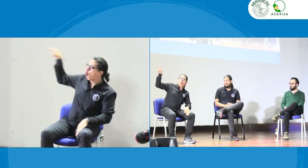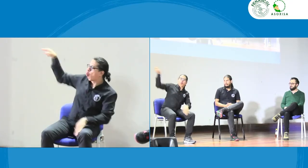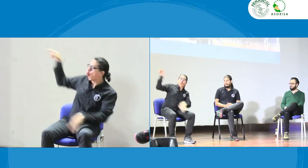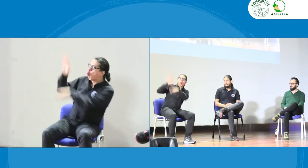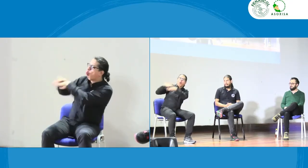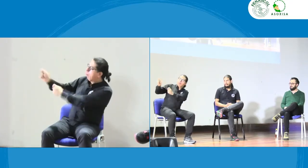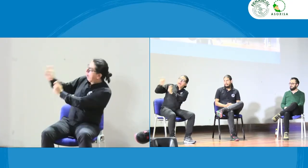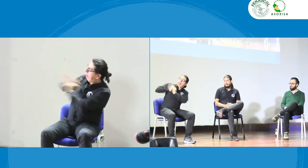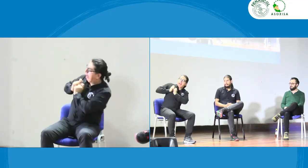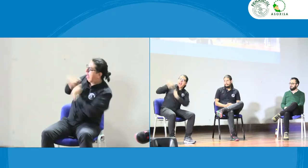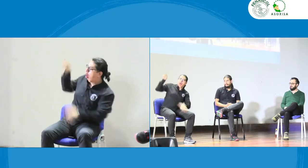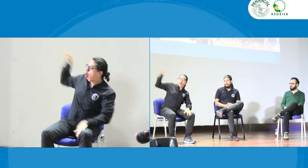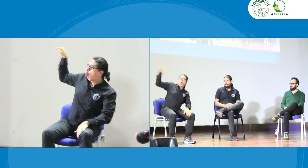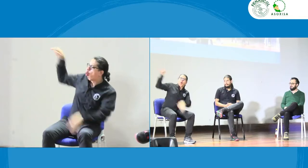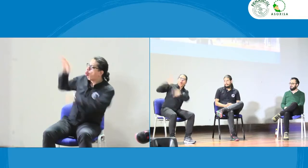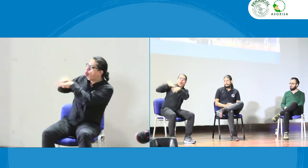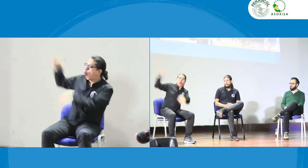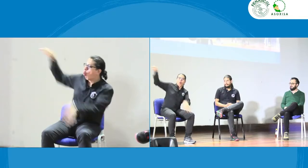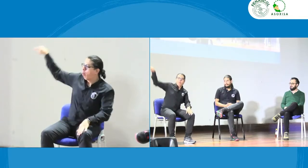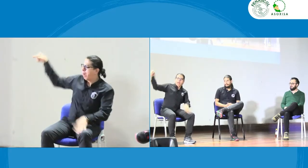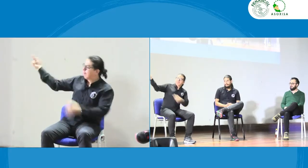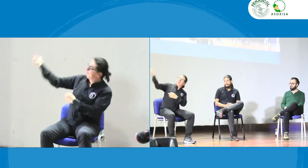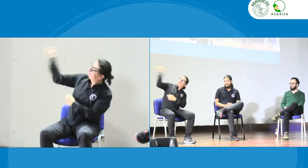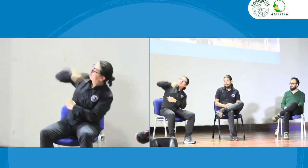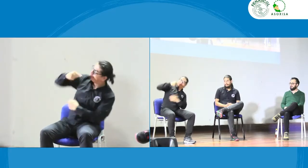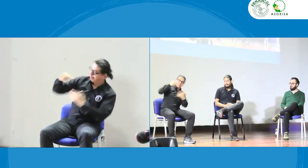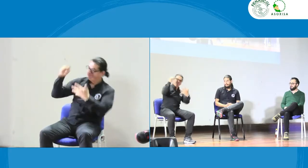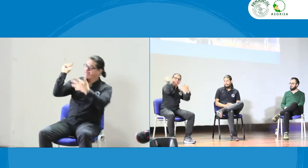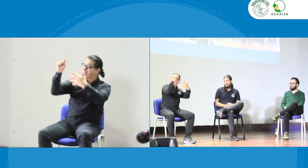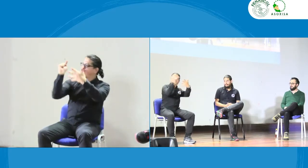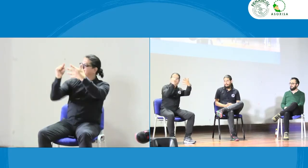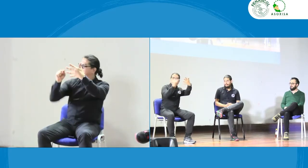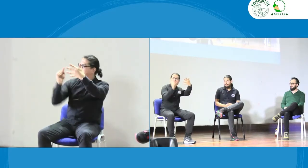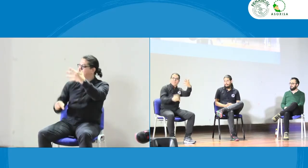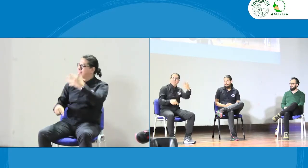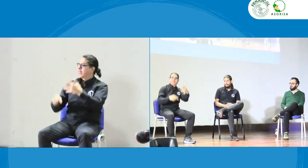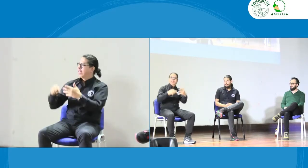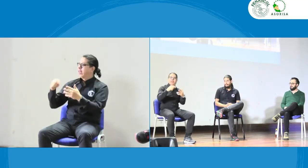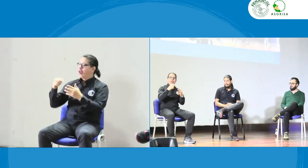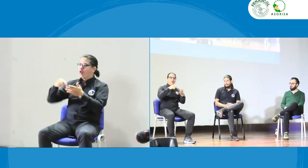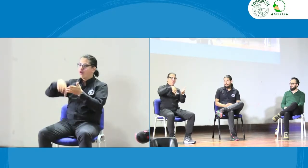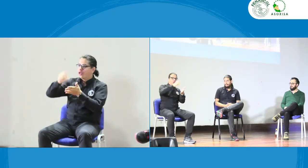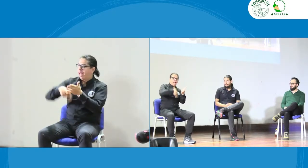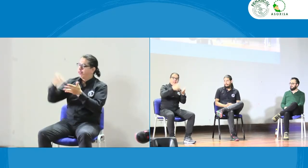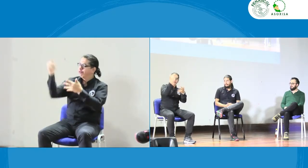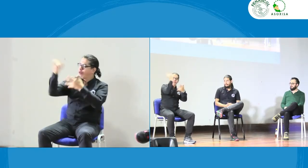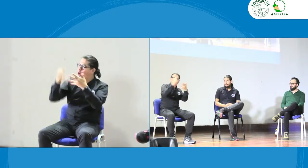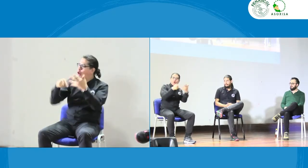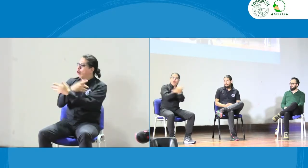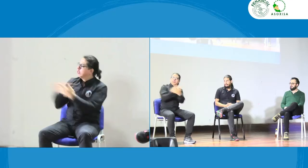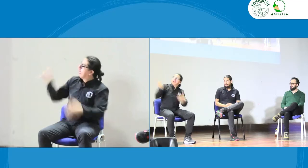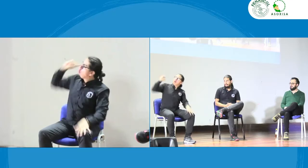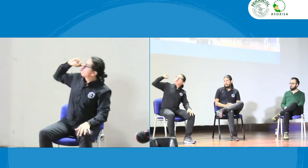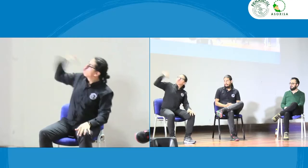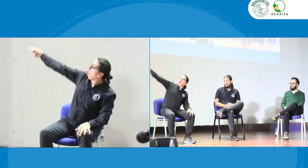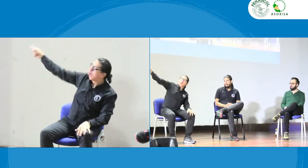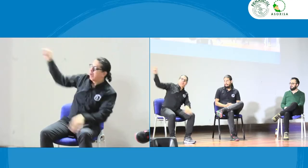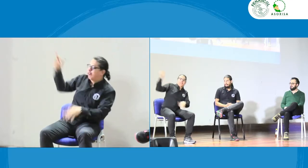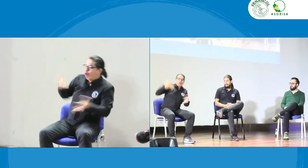se culpa a la entidad ah es que la entidad me asigna ciertas tareas y yo firmo un